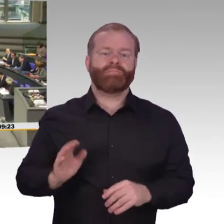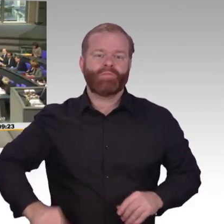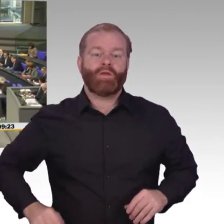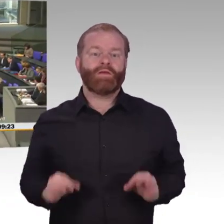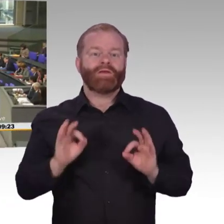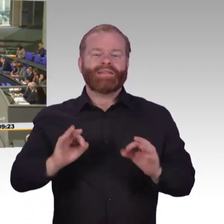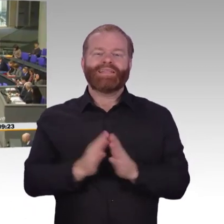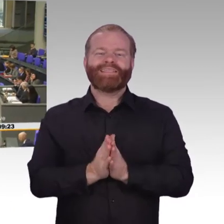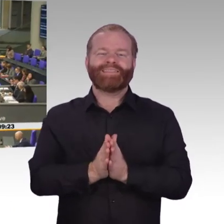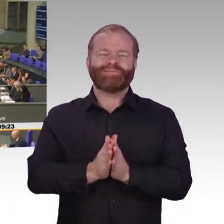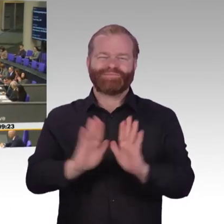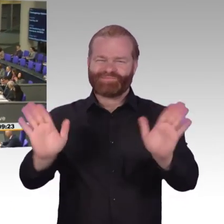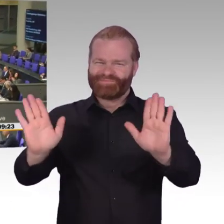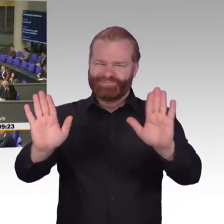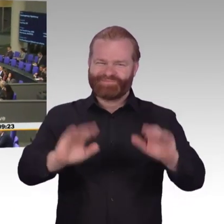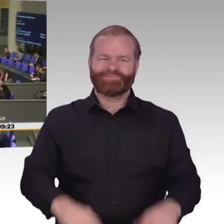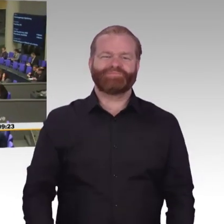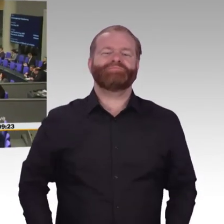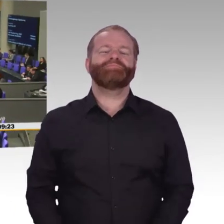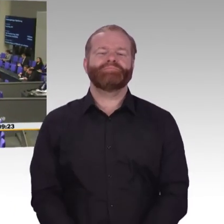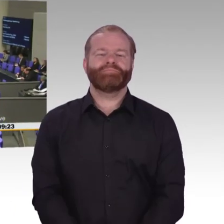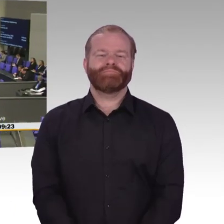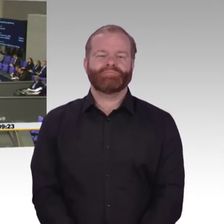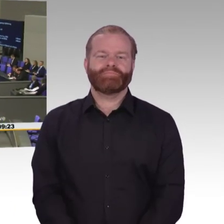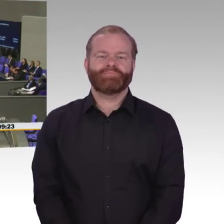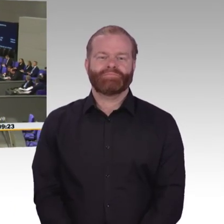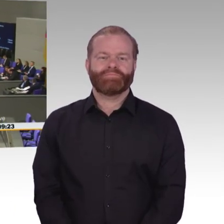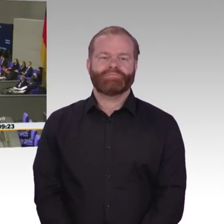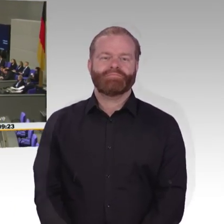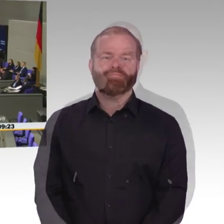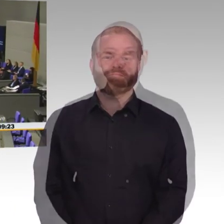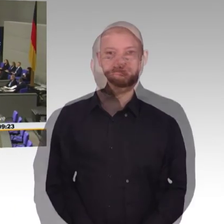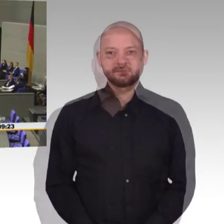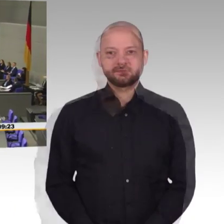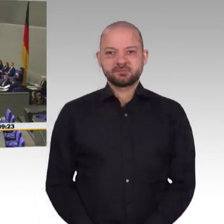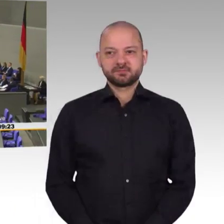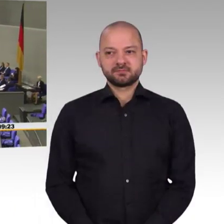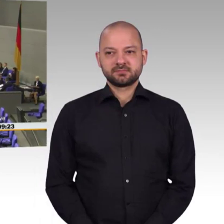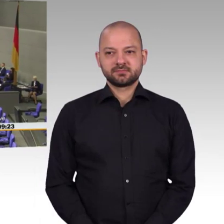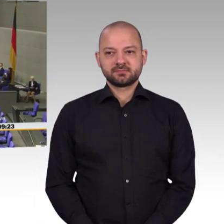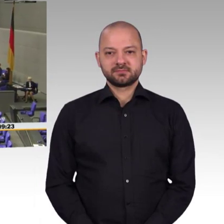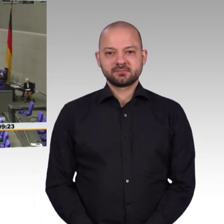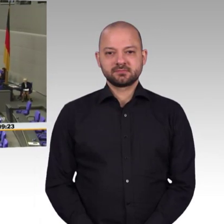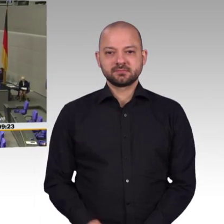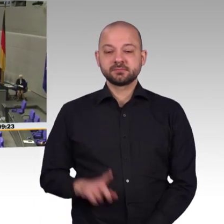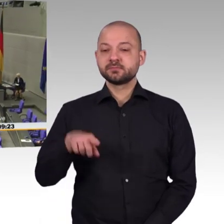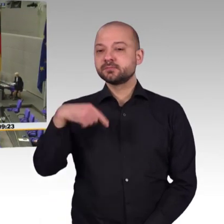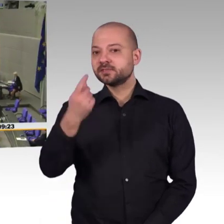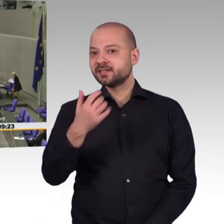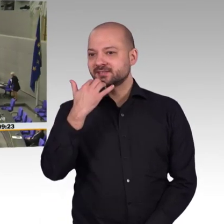Sehr geehrter Herr Präsident! Liebe Kolleginnen und Kollegen! Mit der Umsetzungsstrategie Digitalisierung